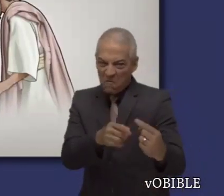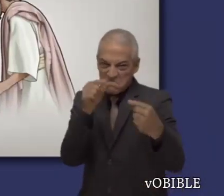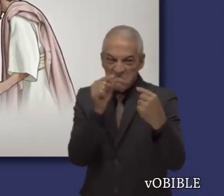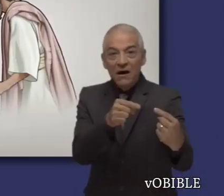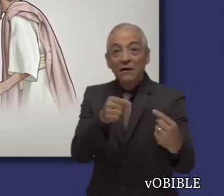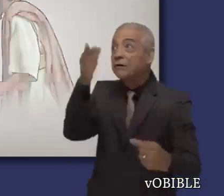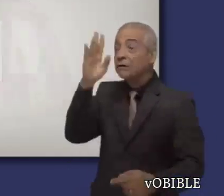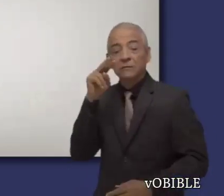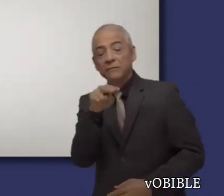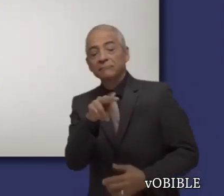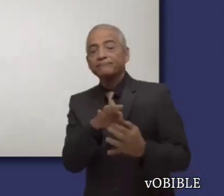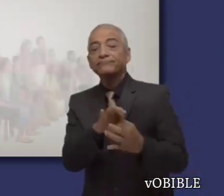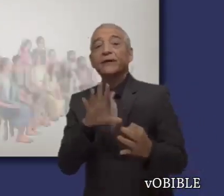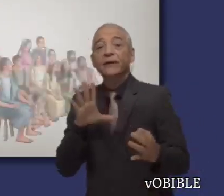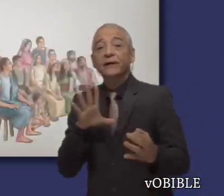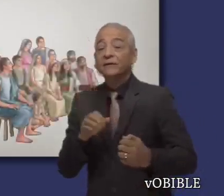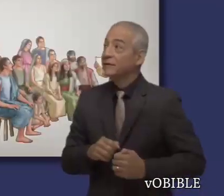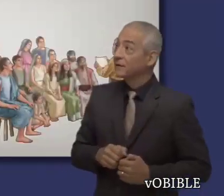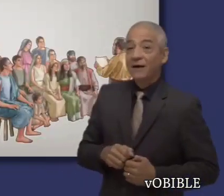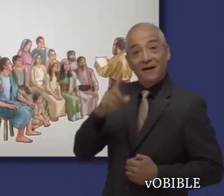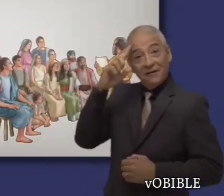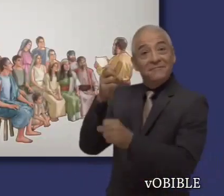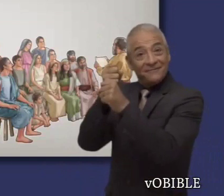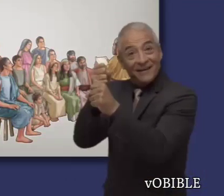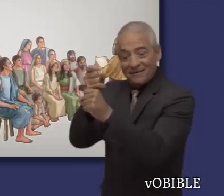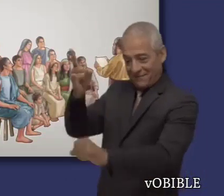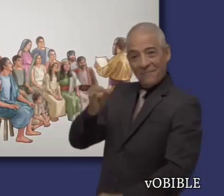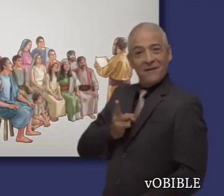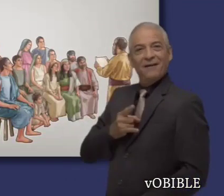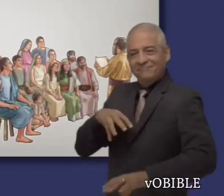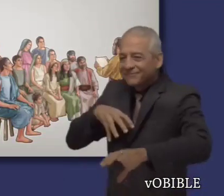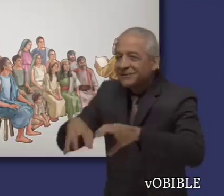perder la aprobación de Dios y de demostrar nuestra fe con obras.